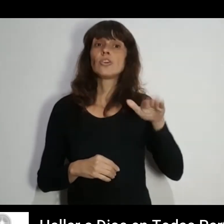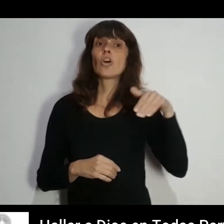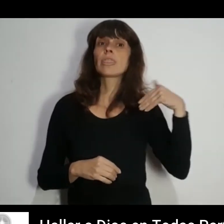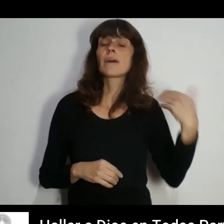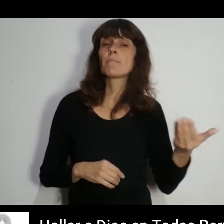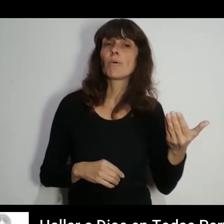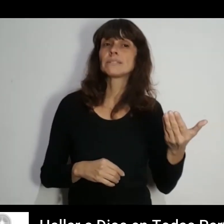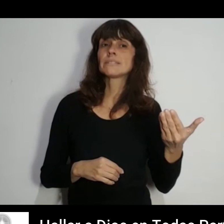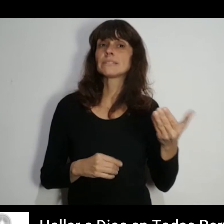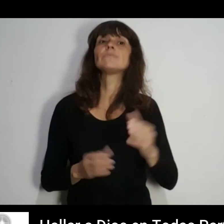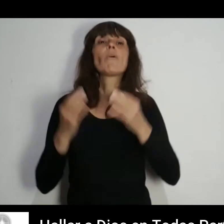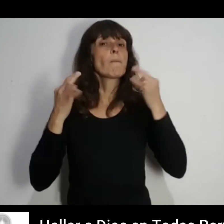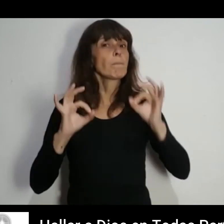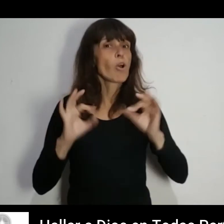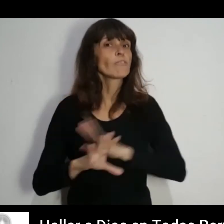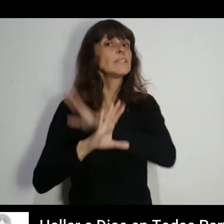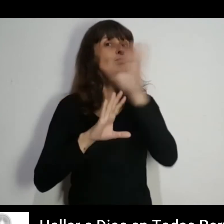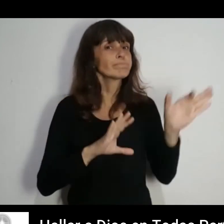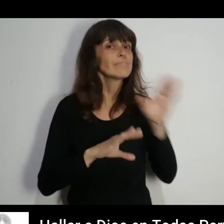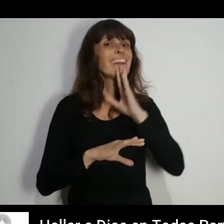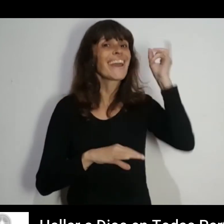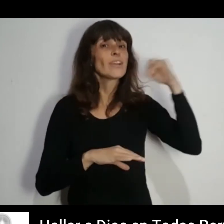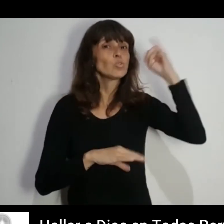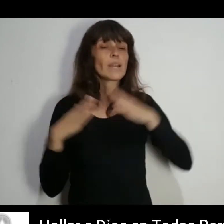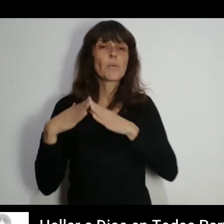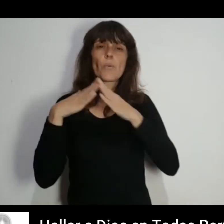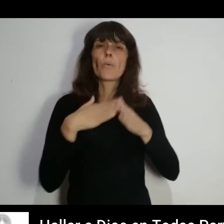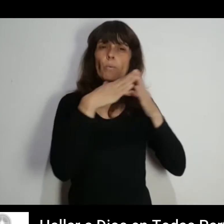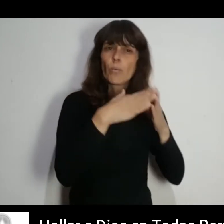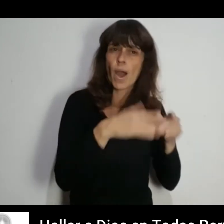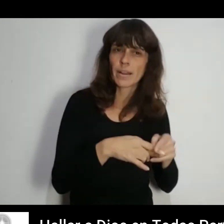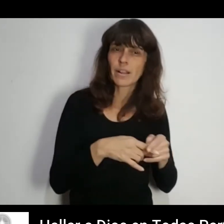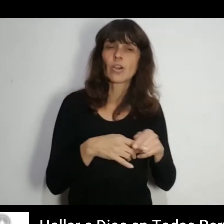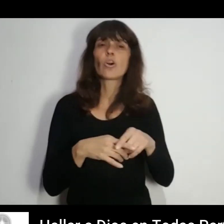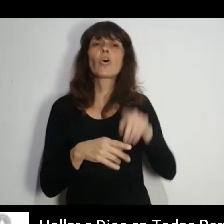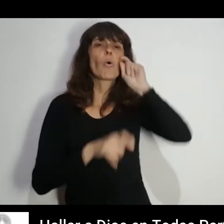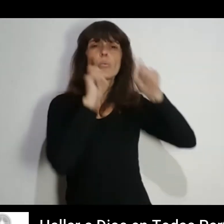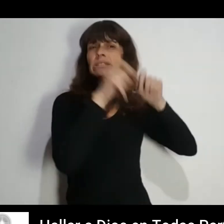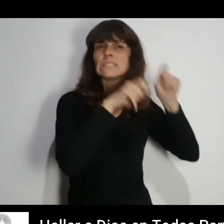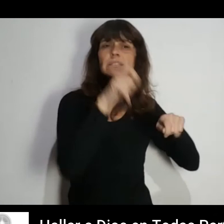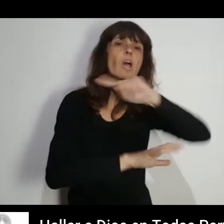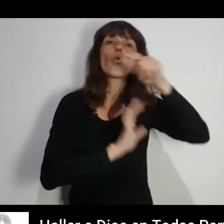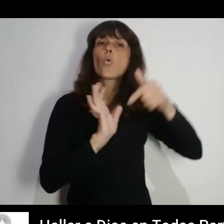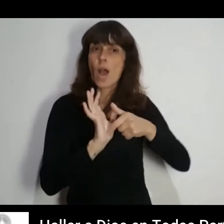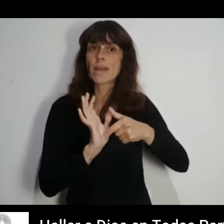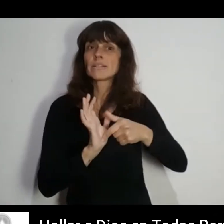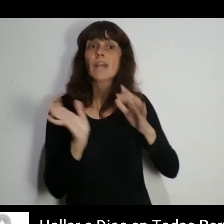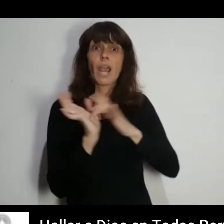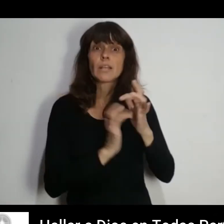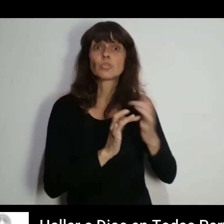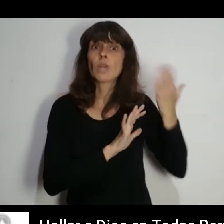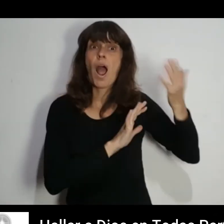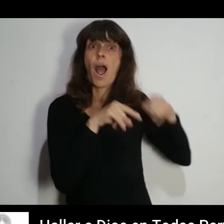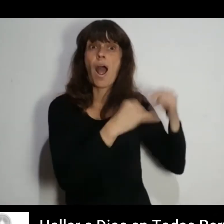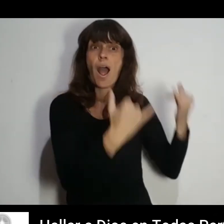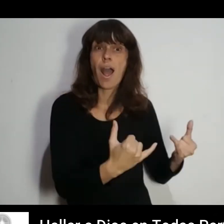Un año después Al fin hice la travesía a Jerusalén en barco Una y otra vez Visité los lugares donde Jesús había